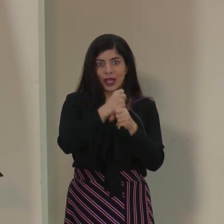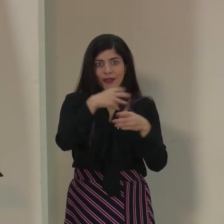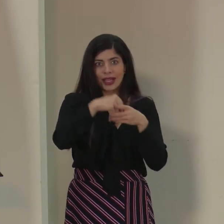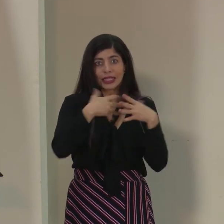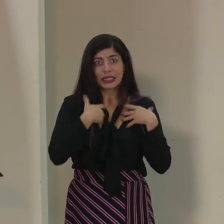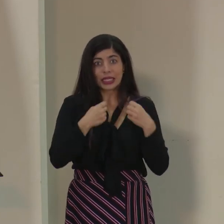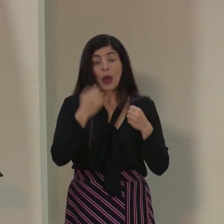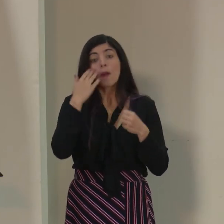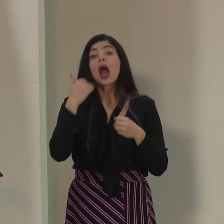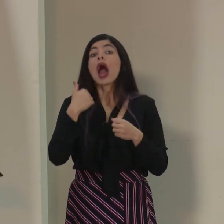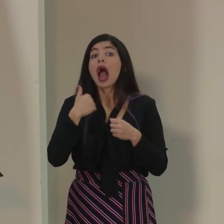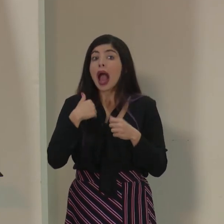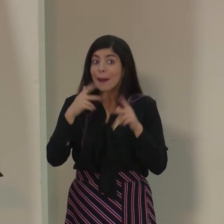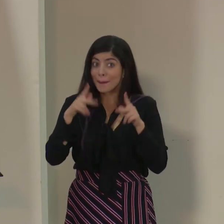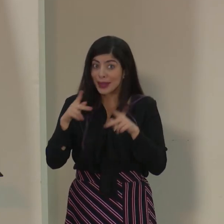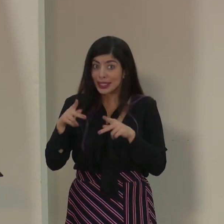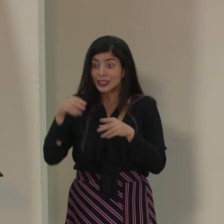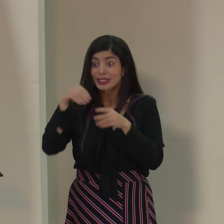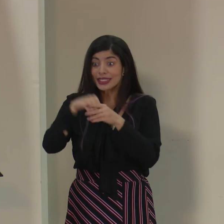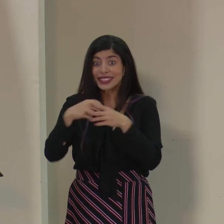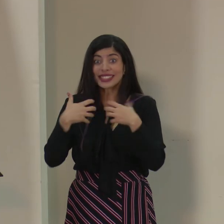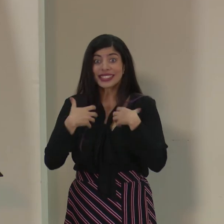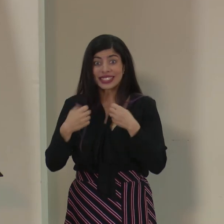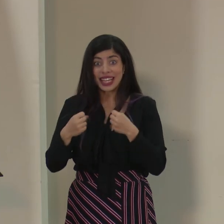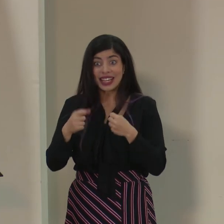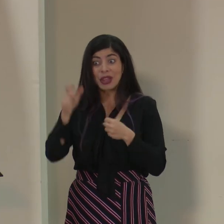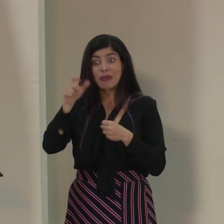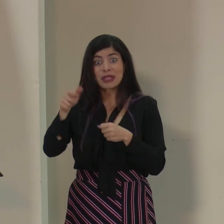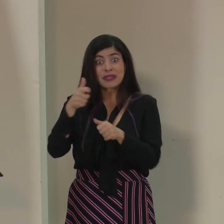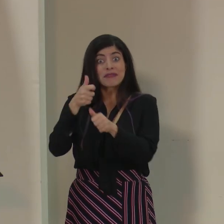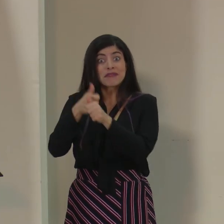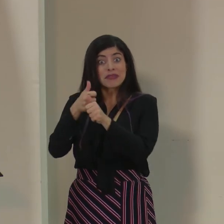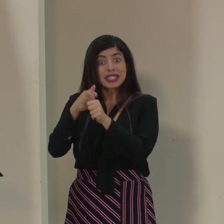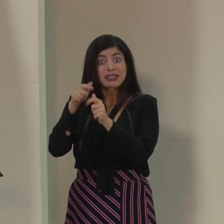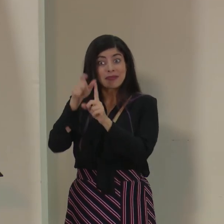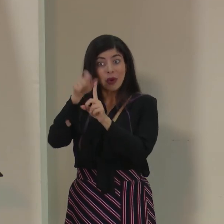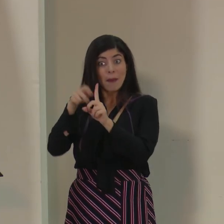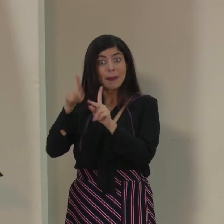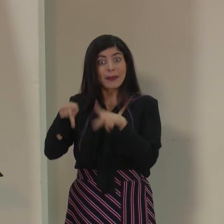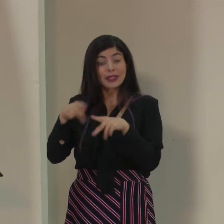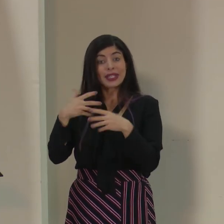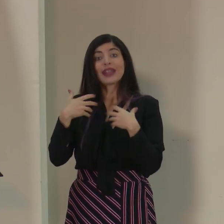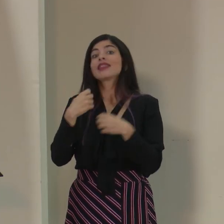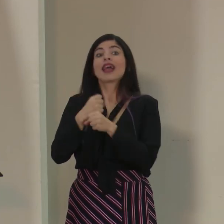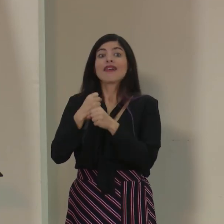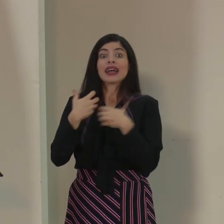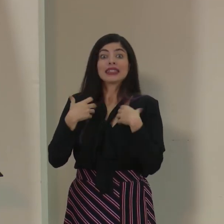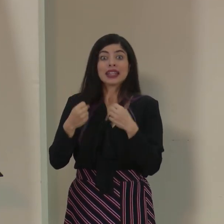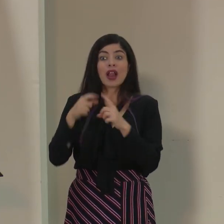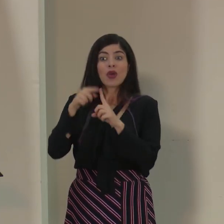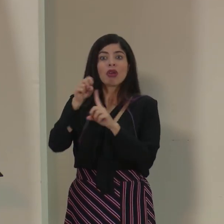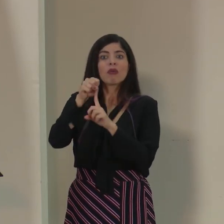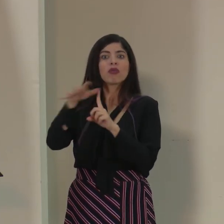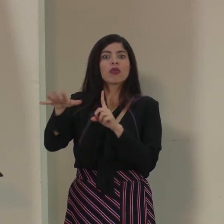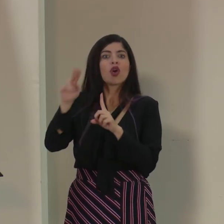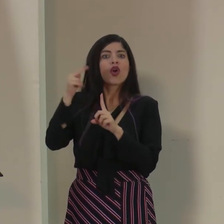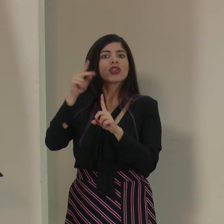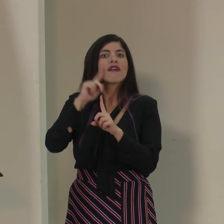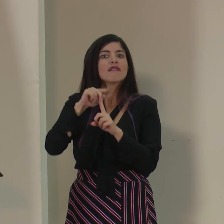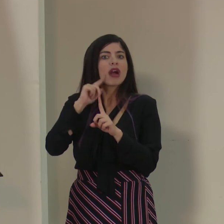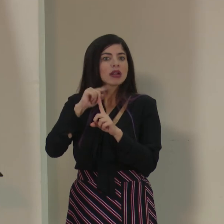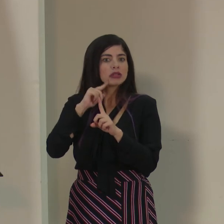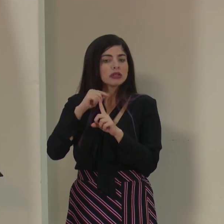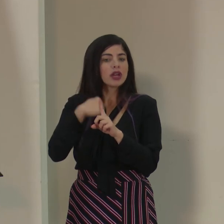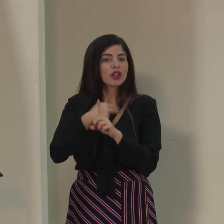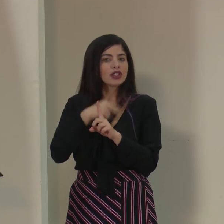de personal de salud, que es el mismo que esparce estas noticias falsas, diciendo tenemos un caso